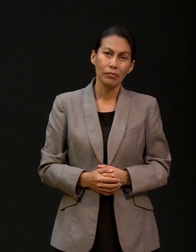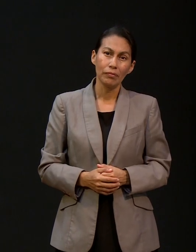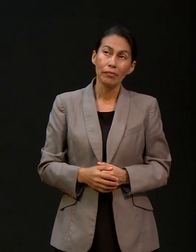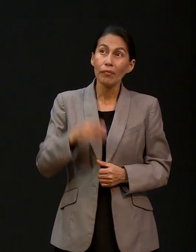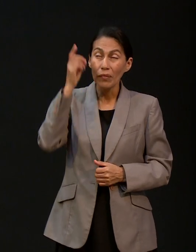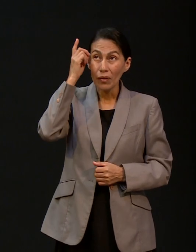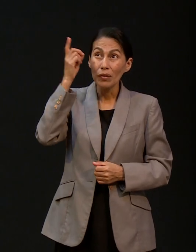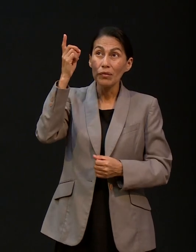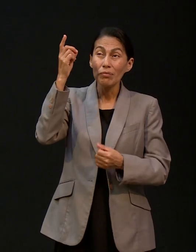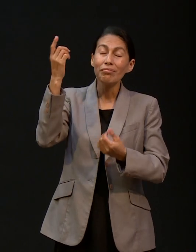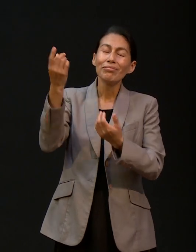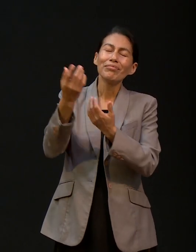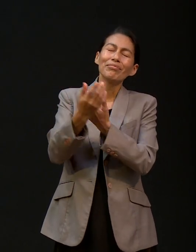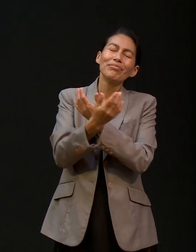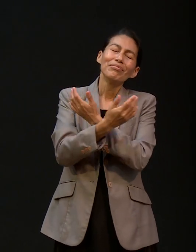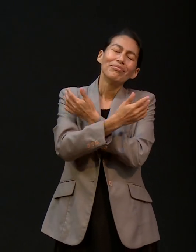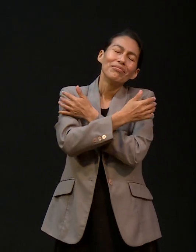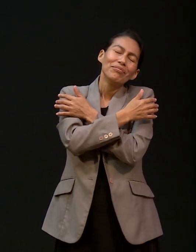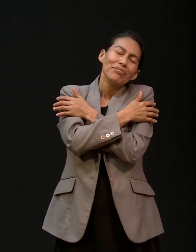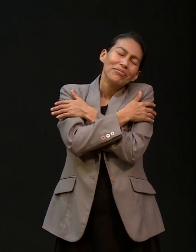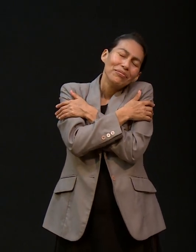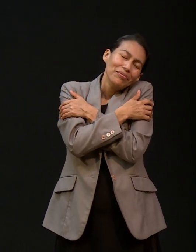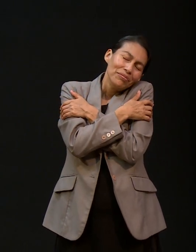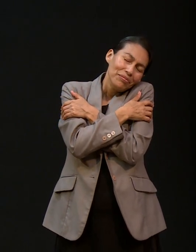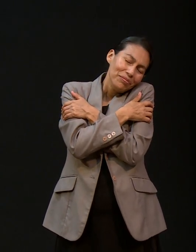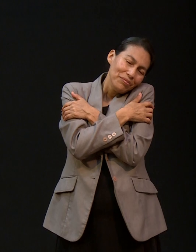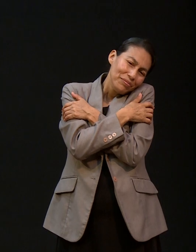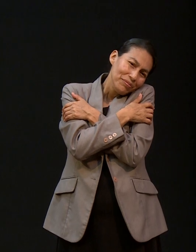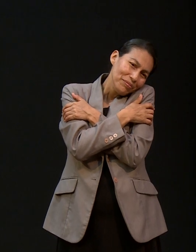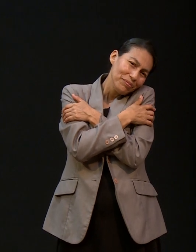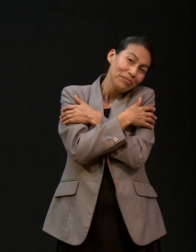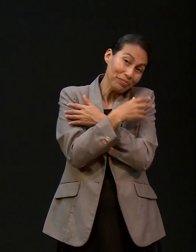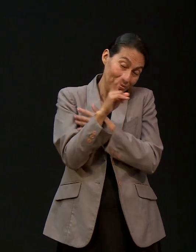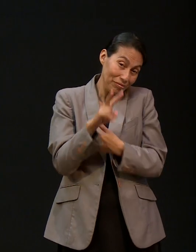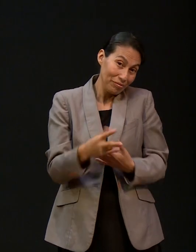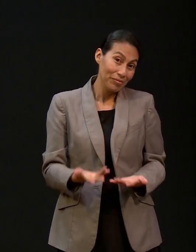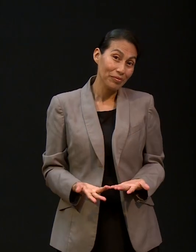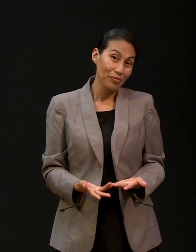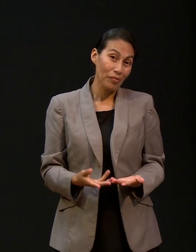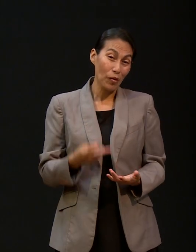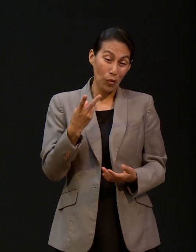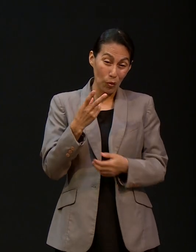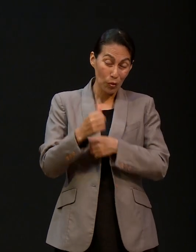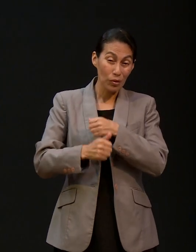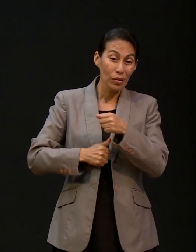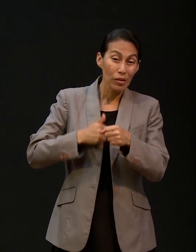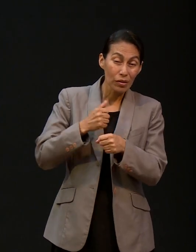y Él me lo dio. Amén. Amén. Él me lo dio. En estos dos años